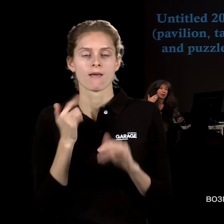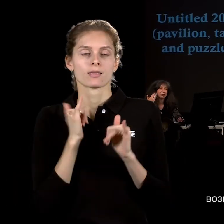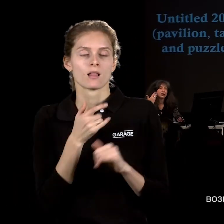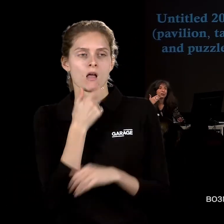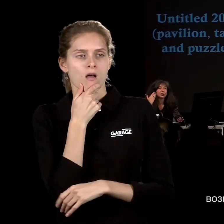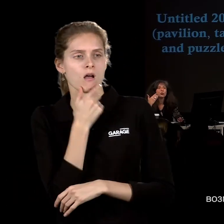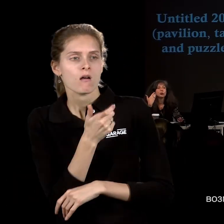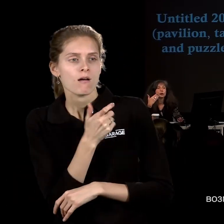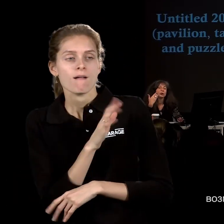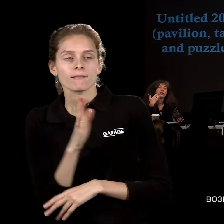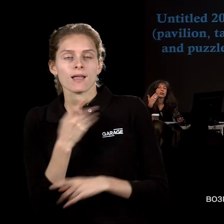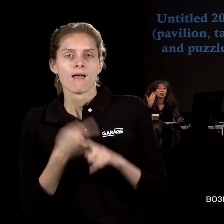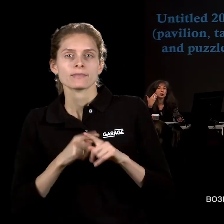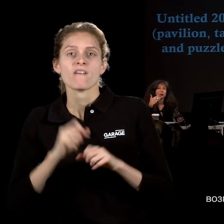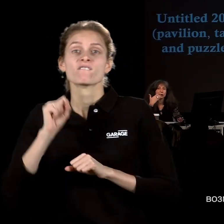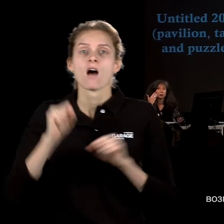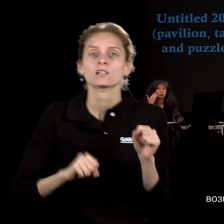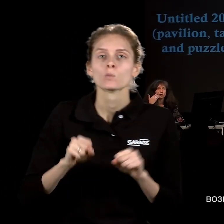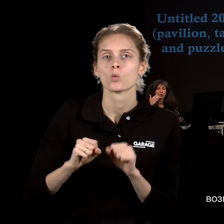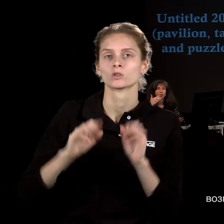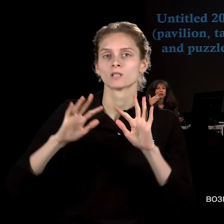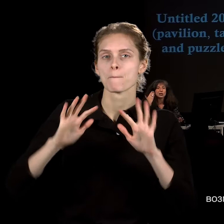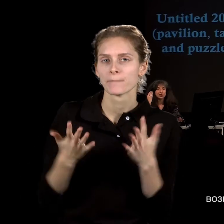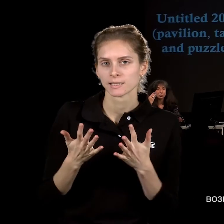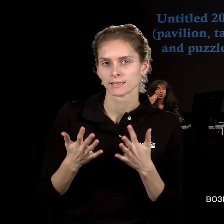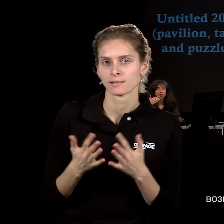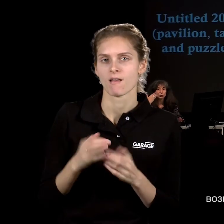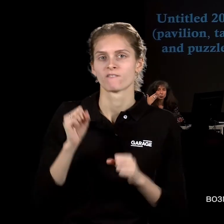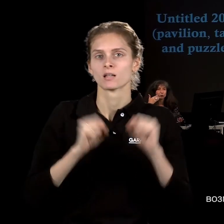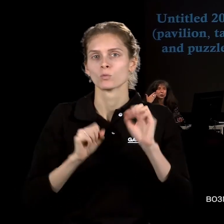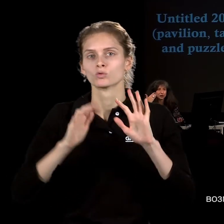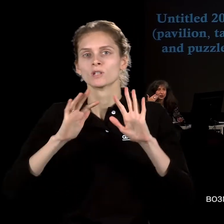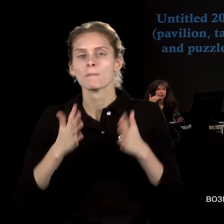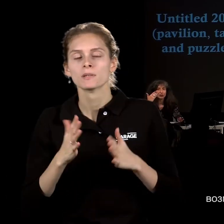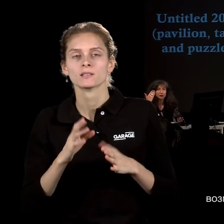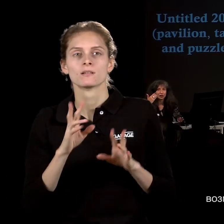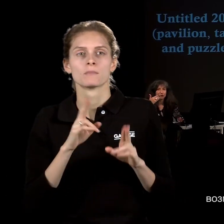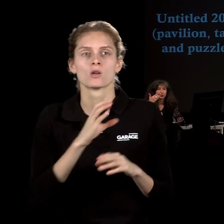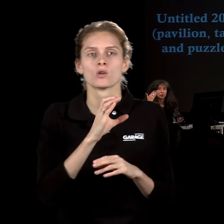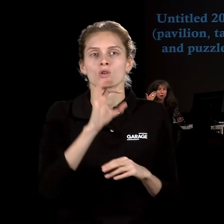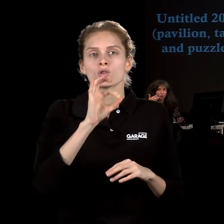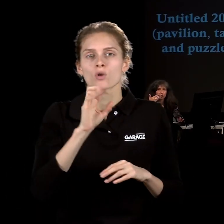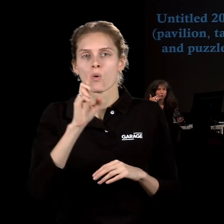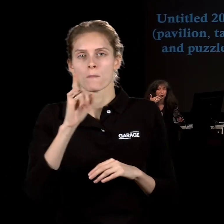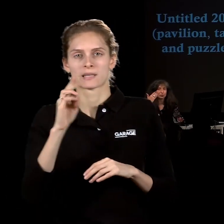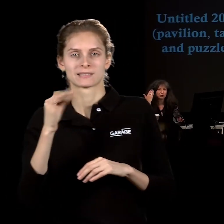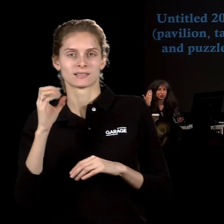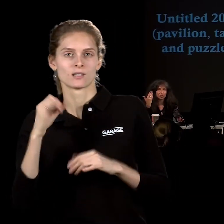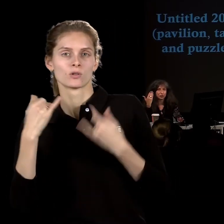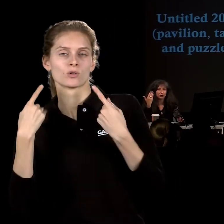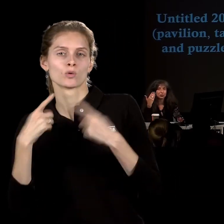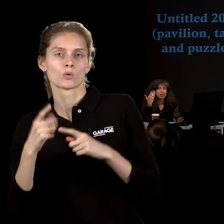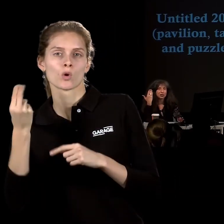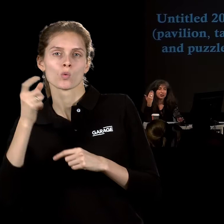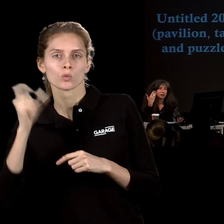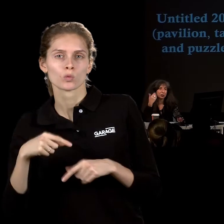является возможностью неких событий, и возможность некого события, как события зрителей, других художников, других